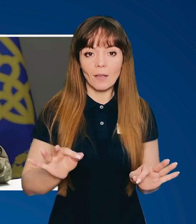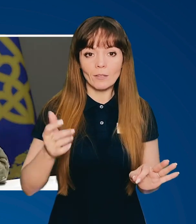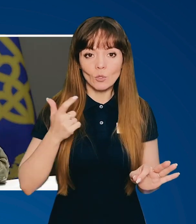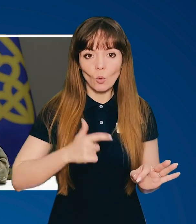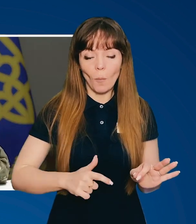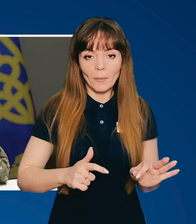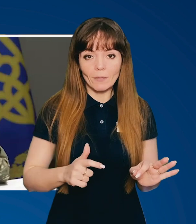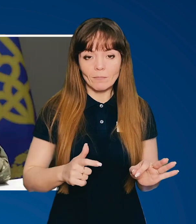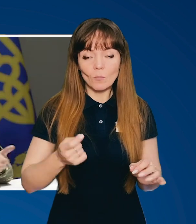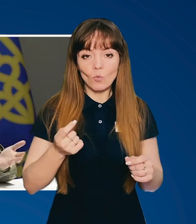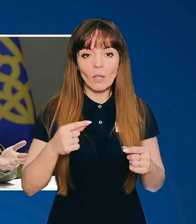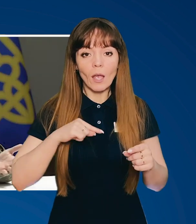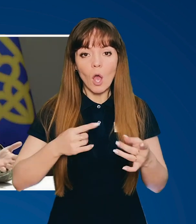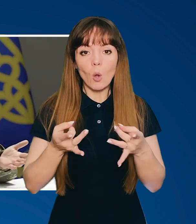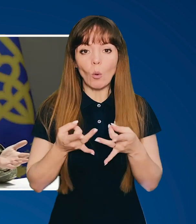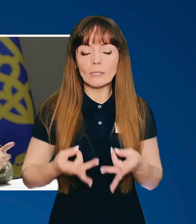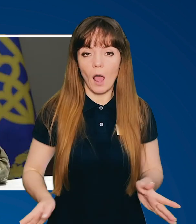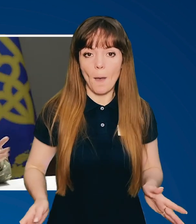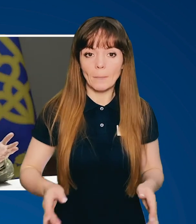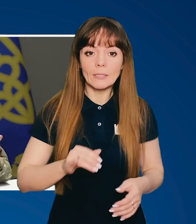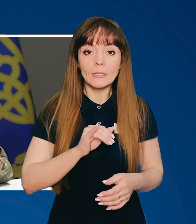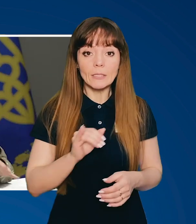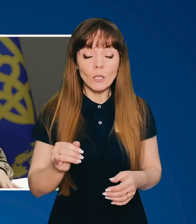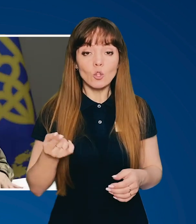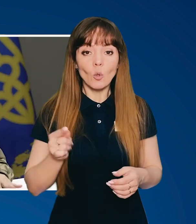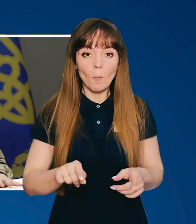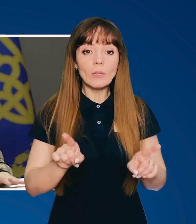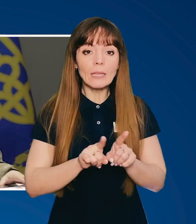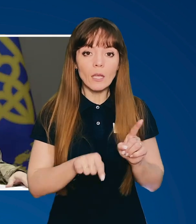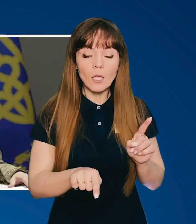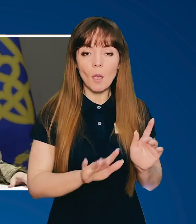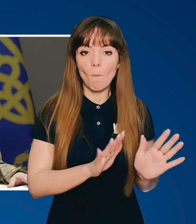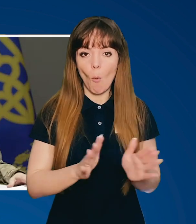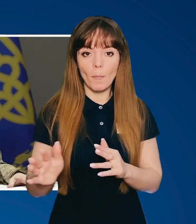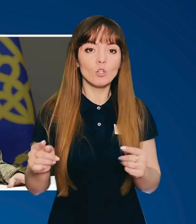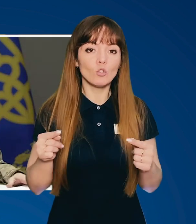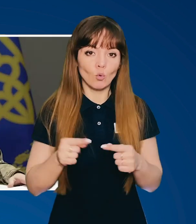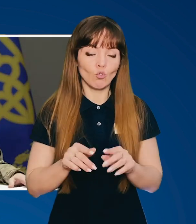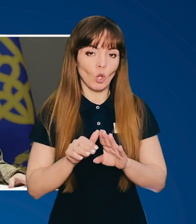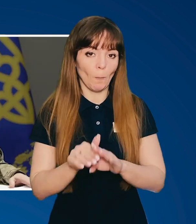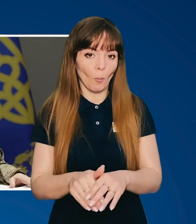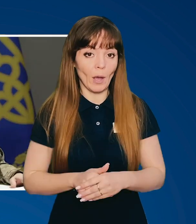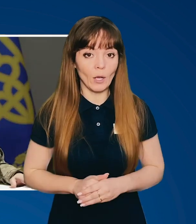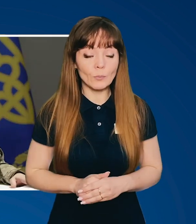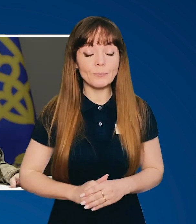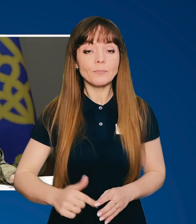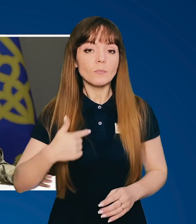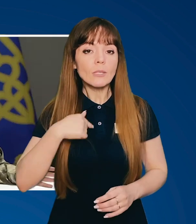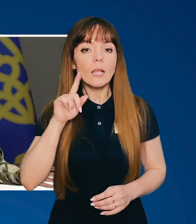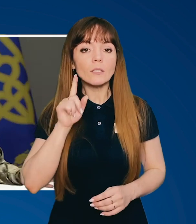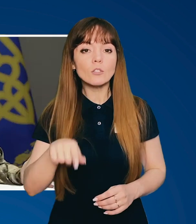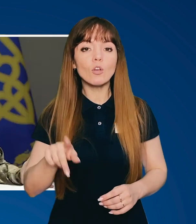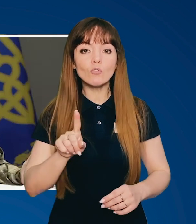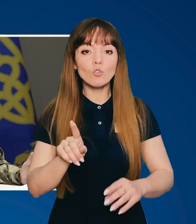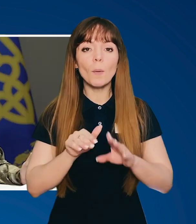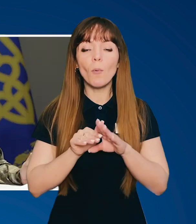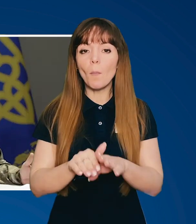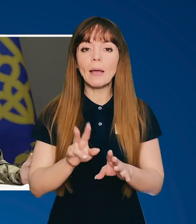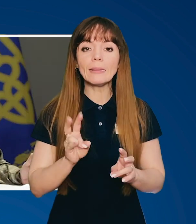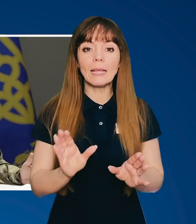тобі розслабитись трішки. І тому такі моменти, вони точно допомагають. І я знаю, що допомагають